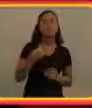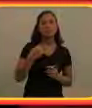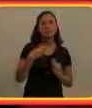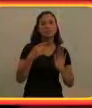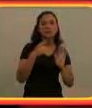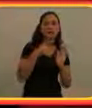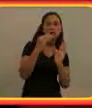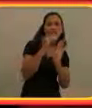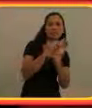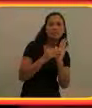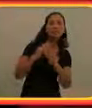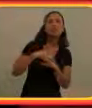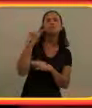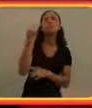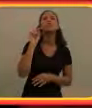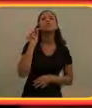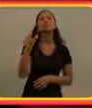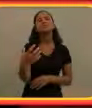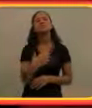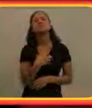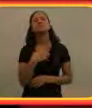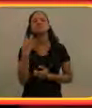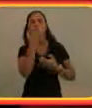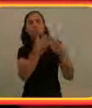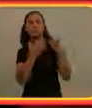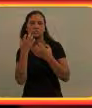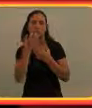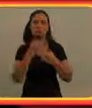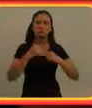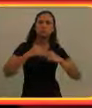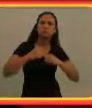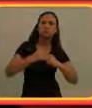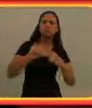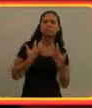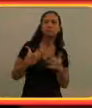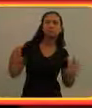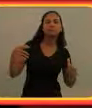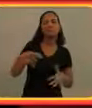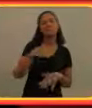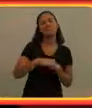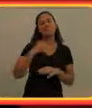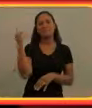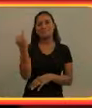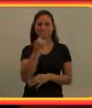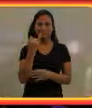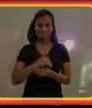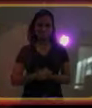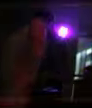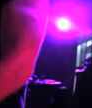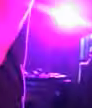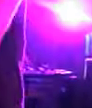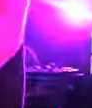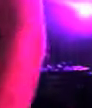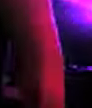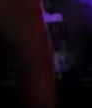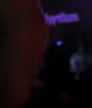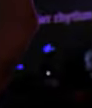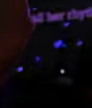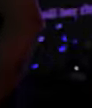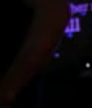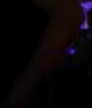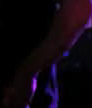O meu elemento mais importante é que você pode sentir a música. A base, a batida, a vibração. É a coisa mais importante.